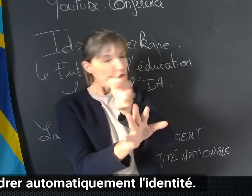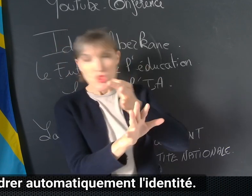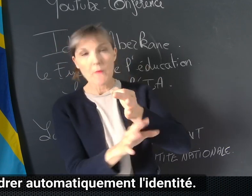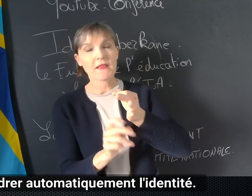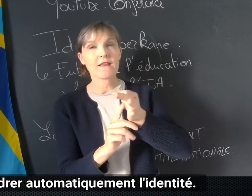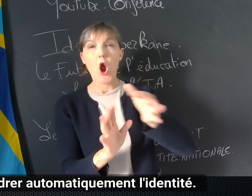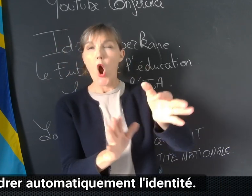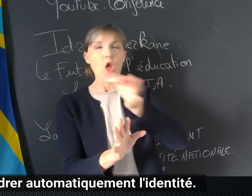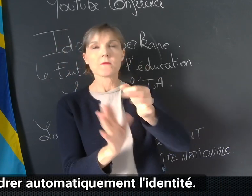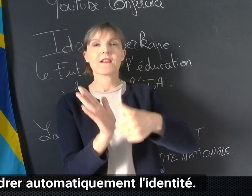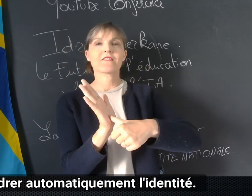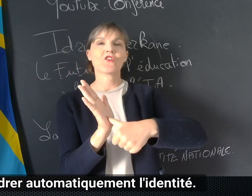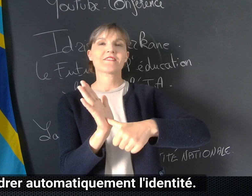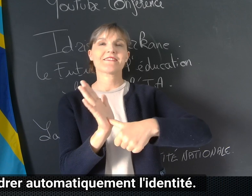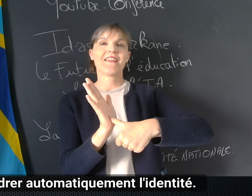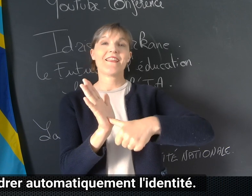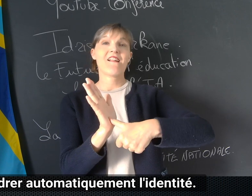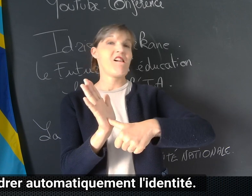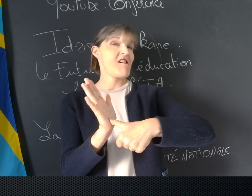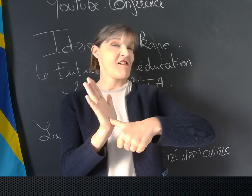automatiquement l'identité.